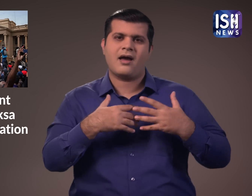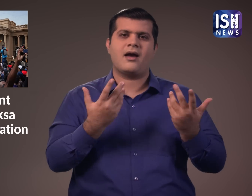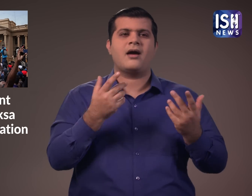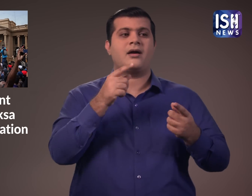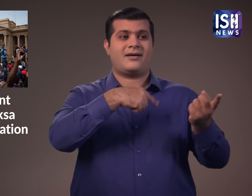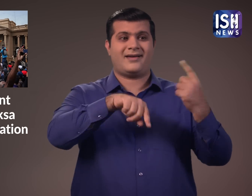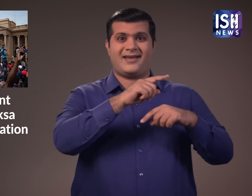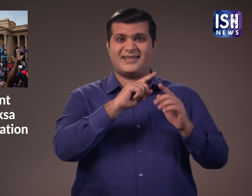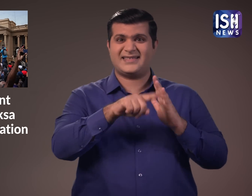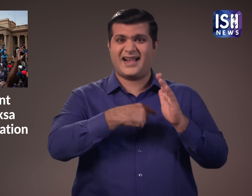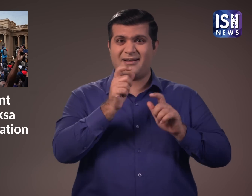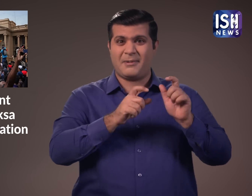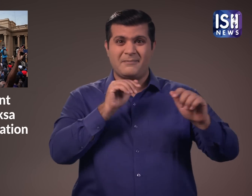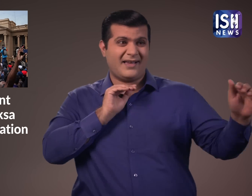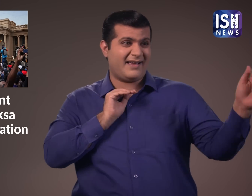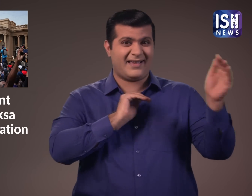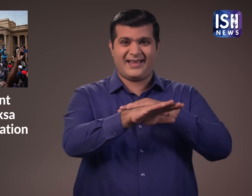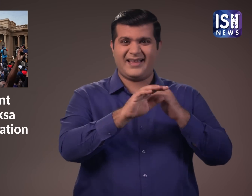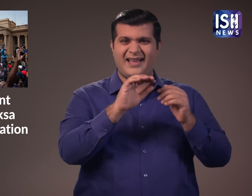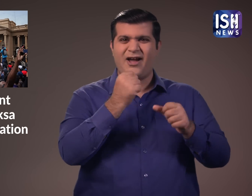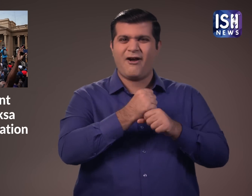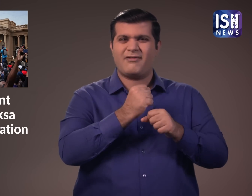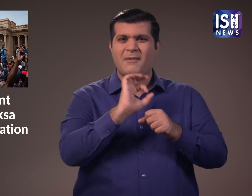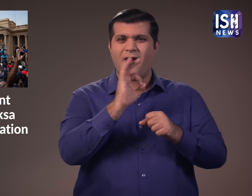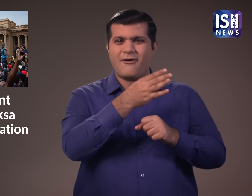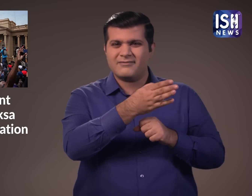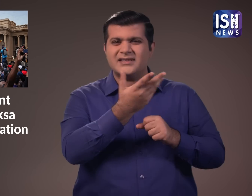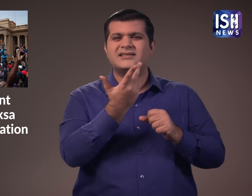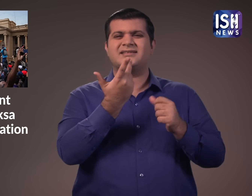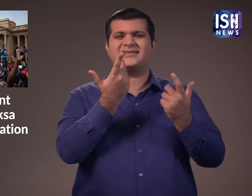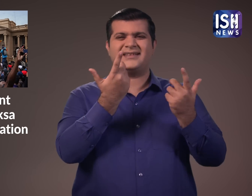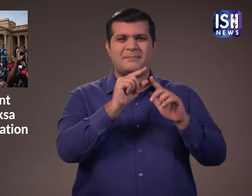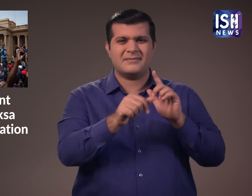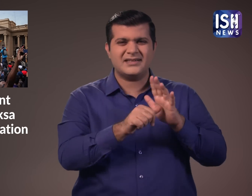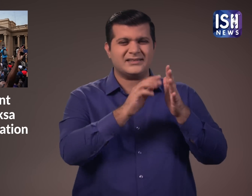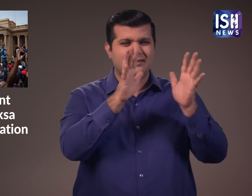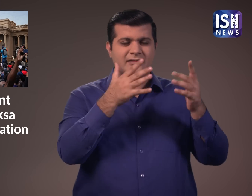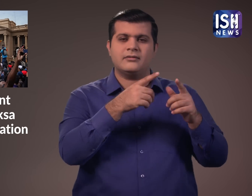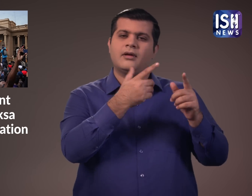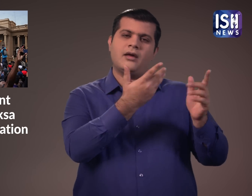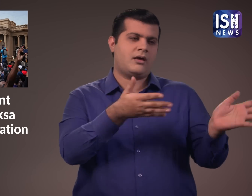सभी प्रदर्शनकारियों ने सरकारी कार्याले और राश्ट्रपती भवन खाली कर दिया